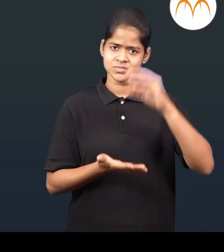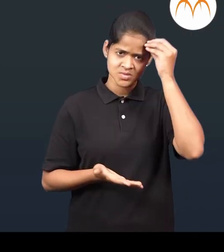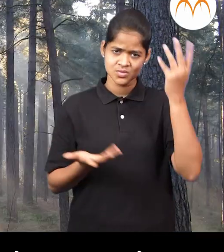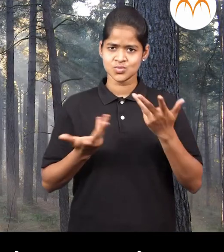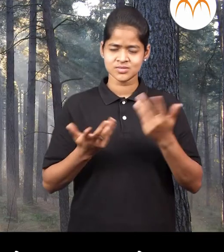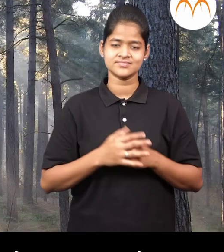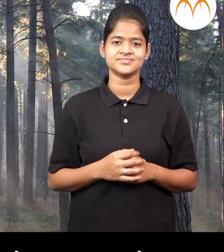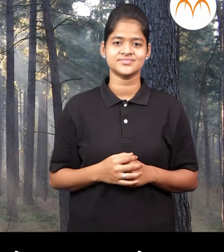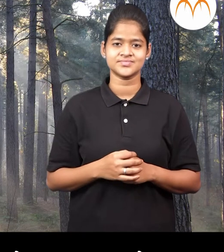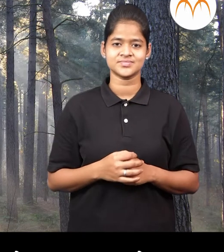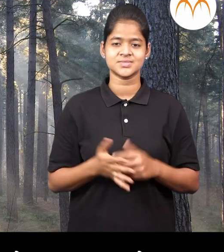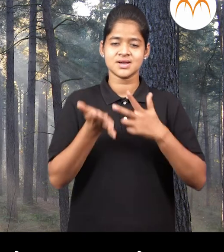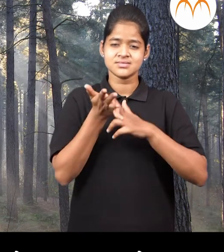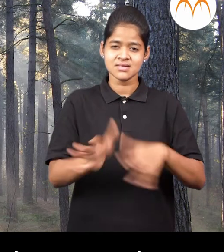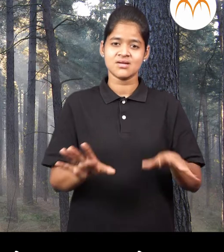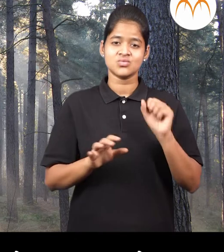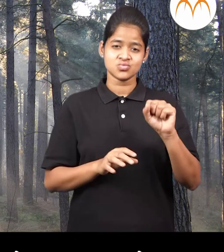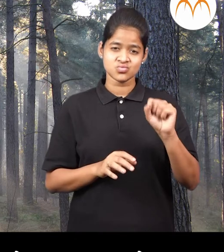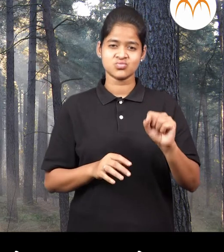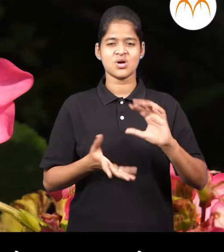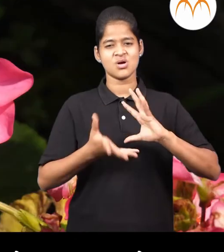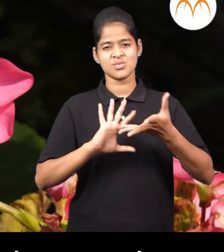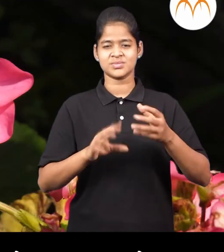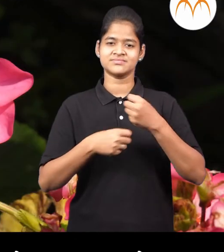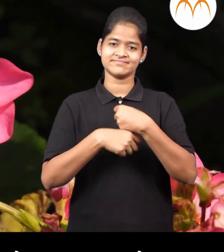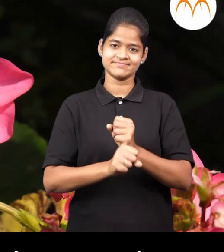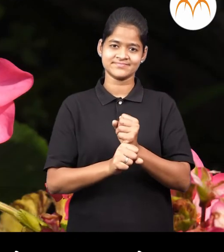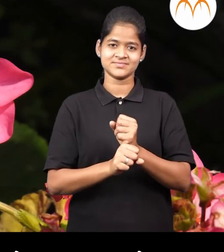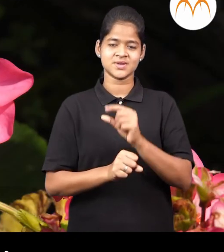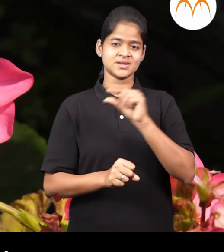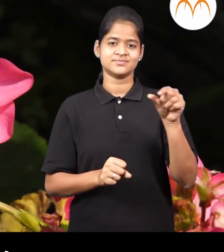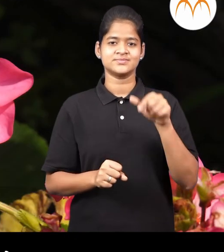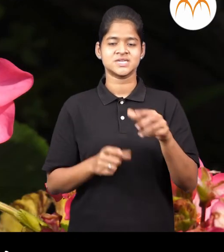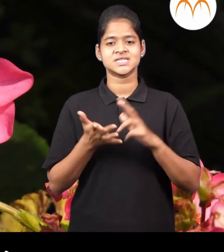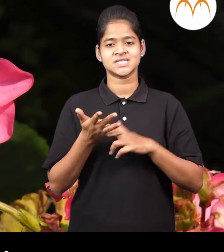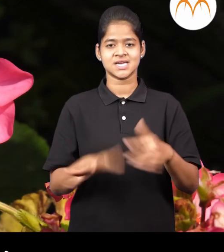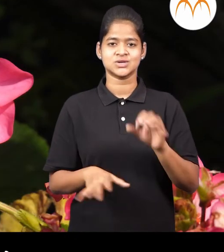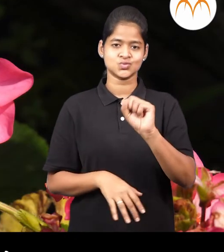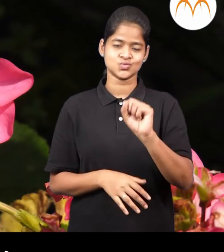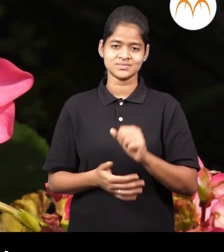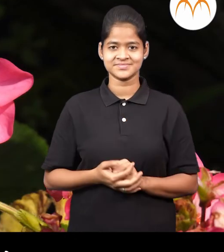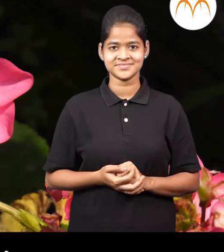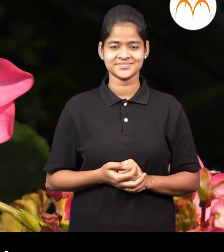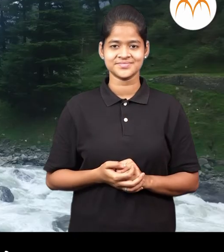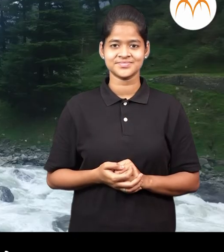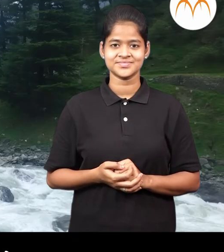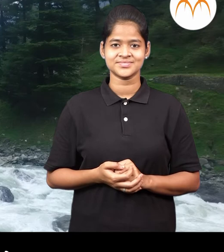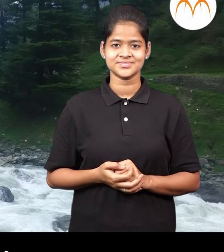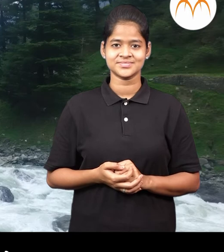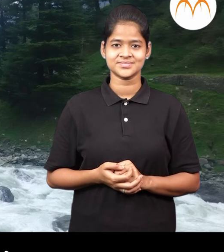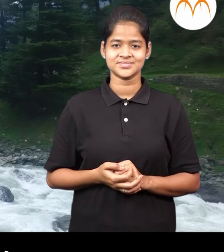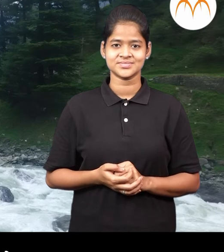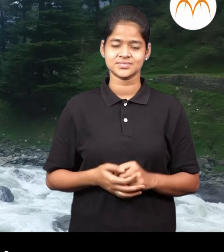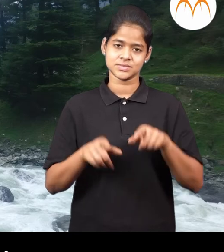निसरगात असलेले, कि वा निसरगात आपवाप तैयार जालेले गोष्टीनना नैसरगीक गोष्टी असे